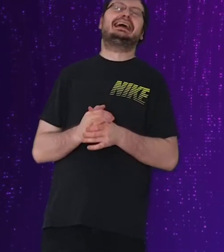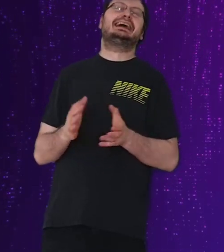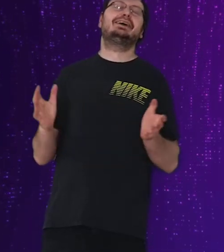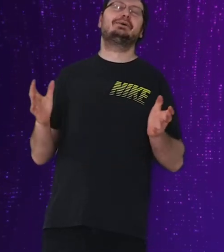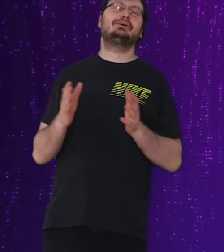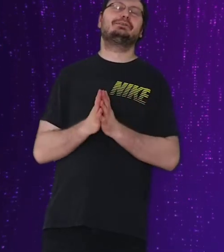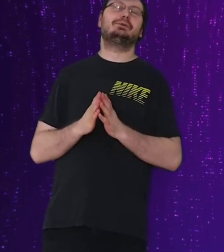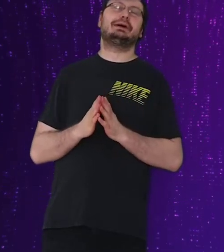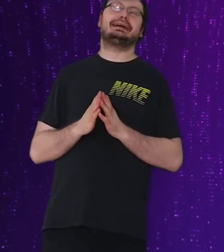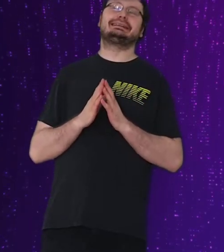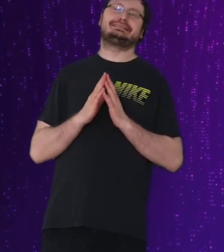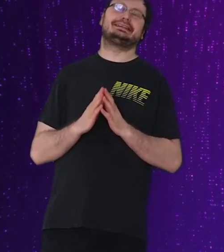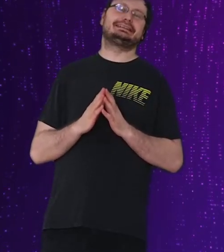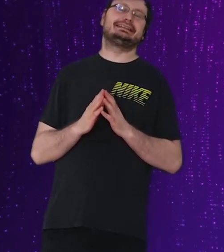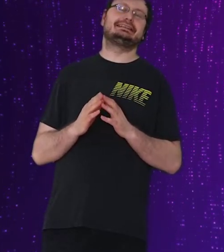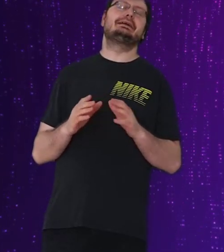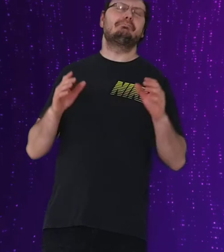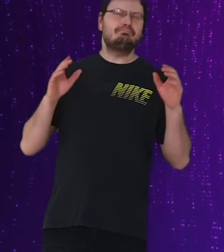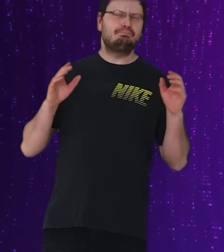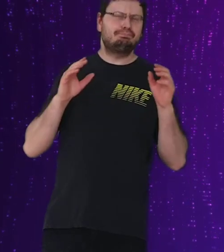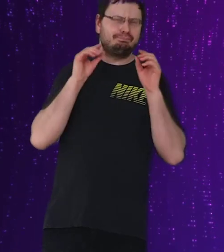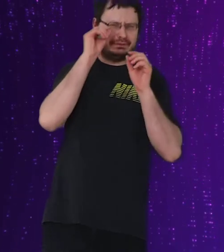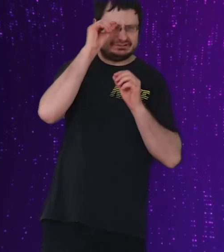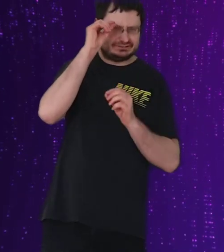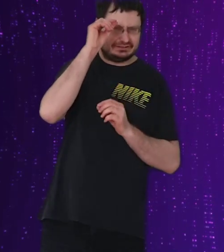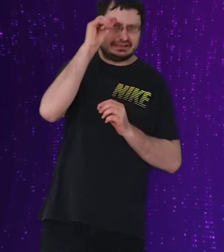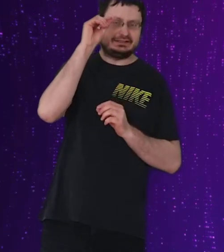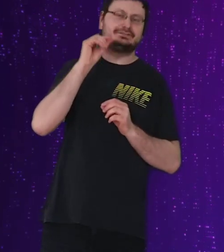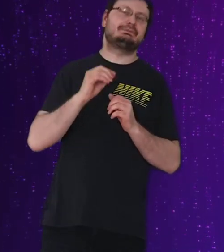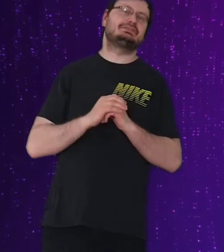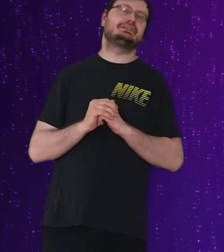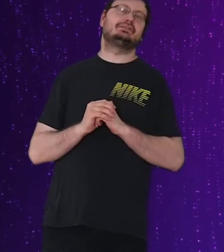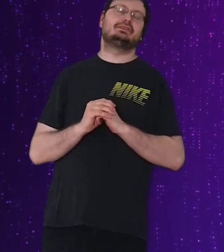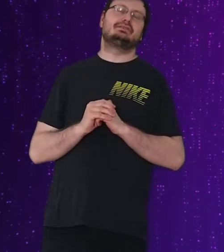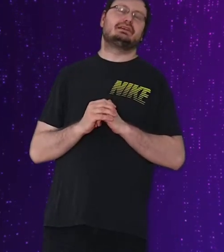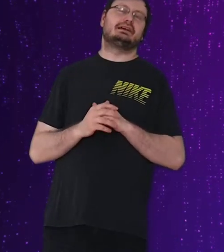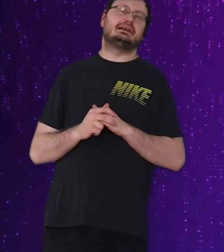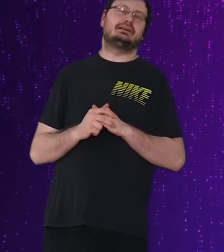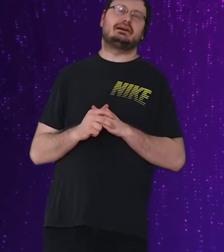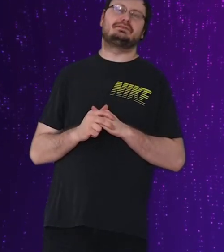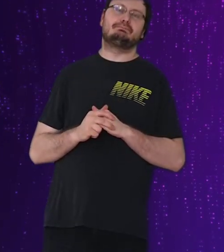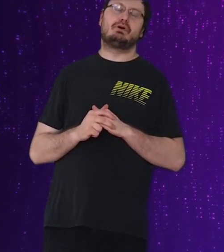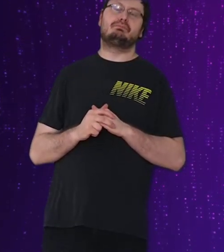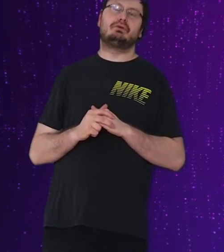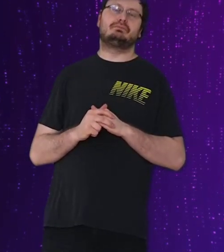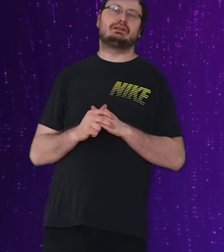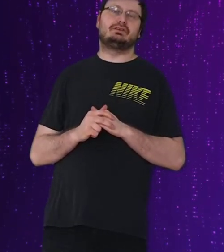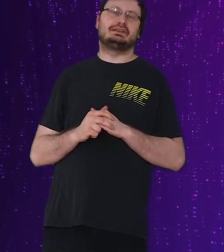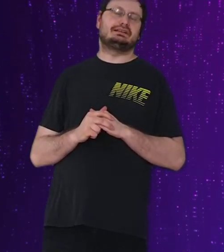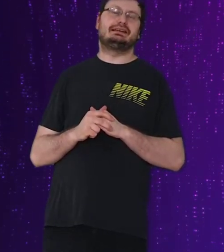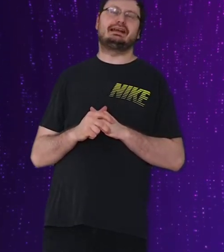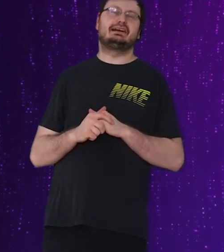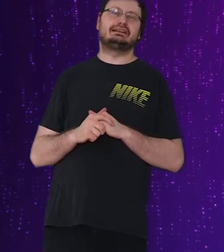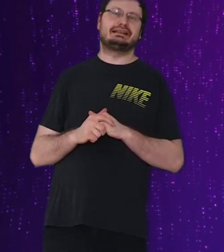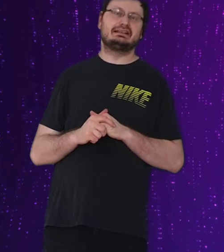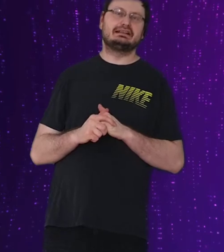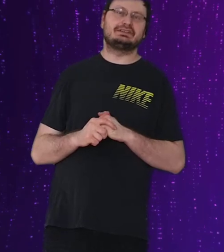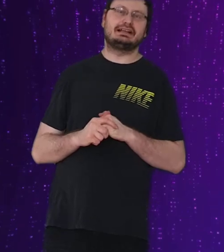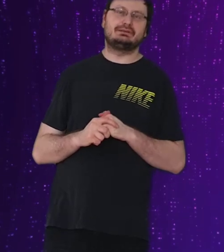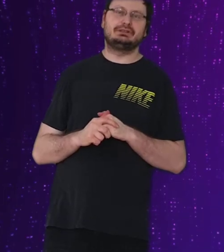Und wo ihr tatsächlich ein bisschen, ein kleines bisschen auf dem Bonbon oder auf der leckeren Rindersalami